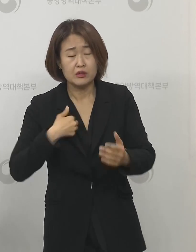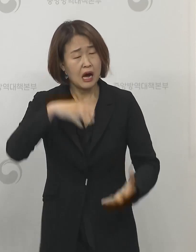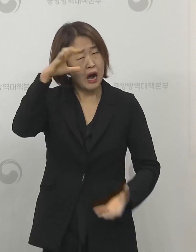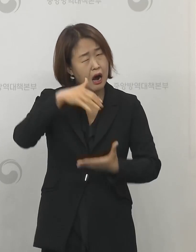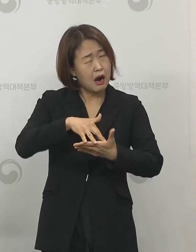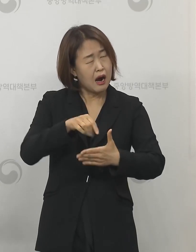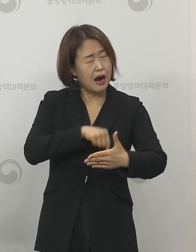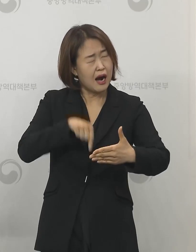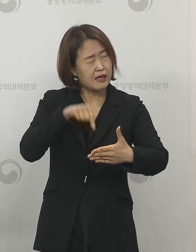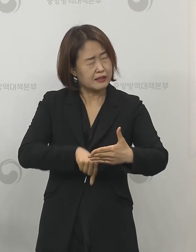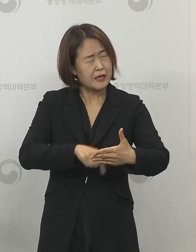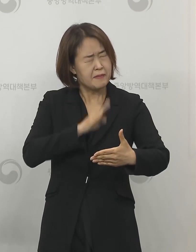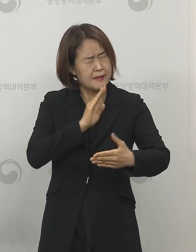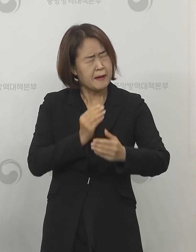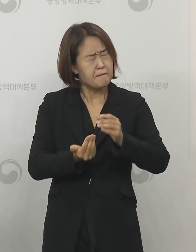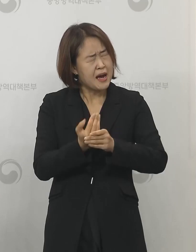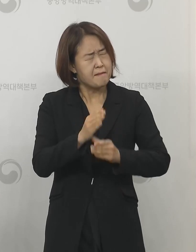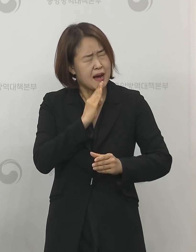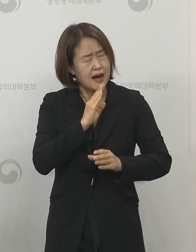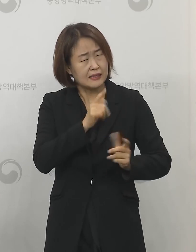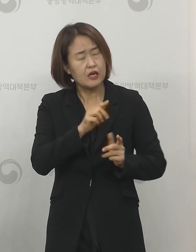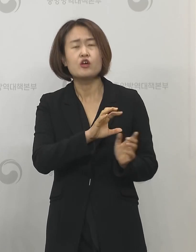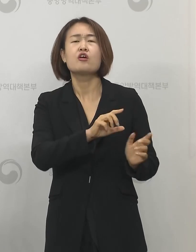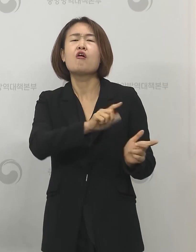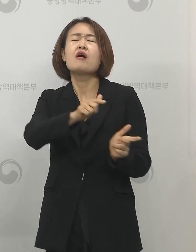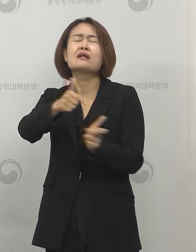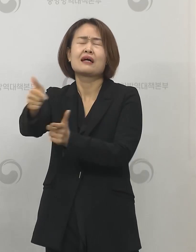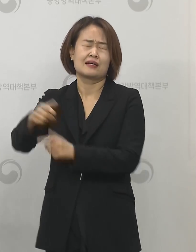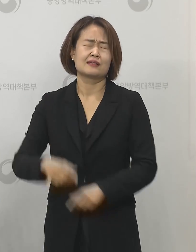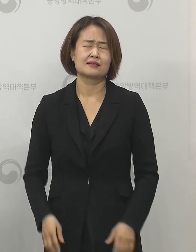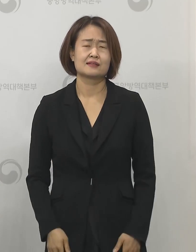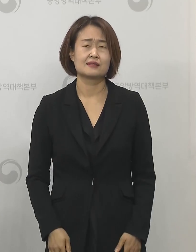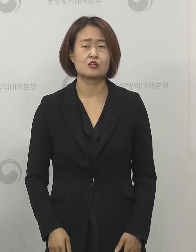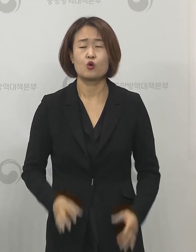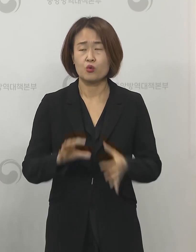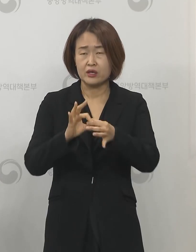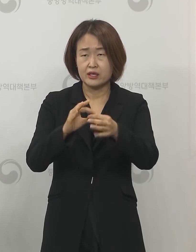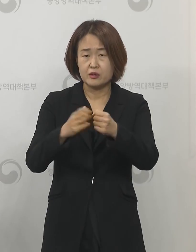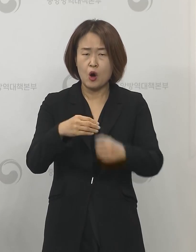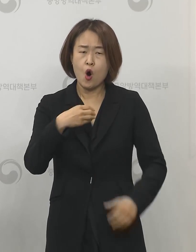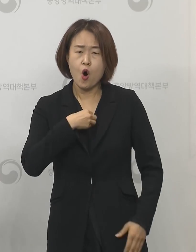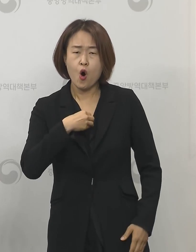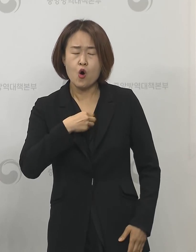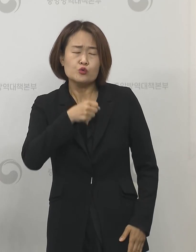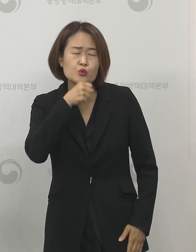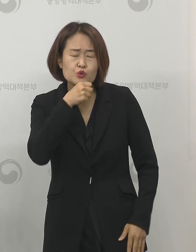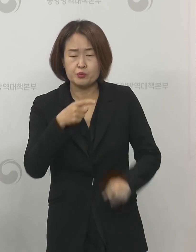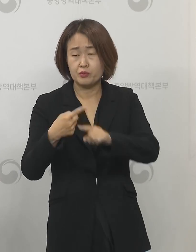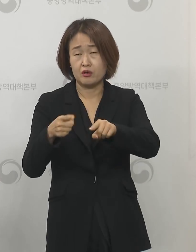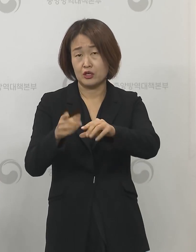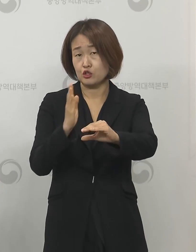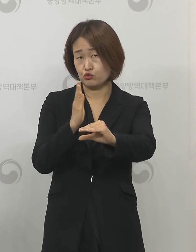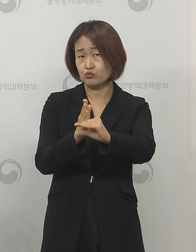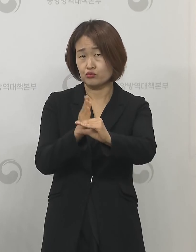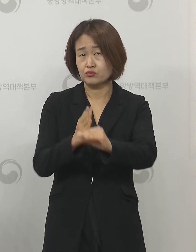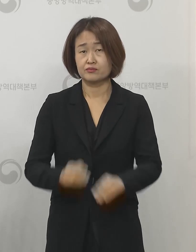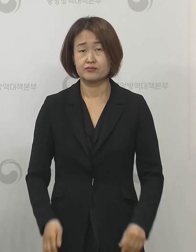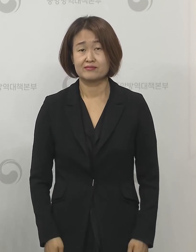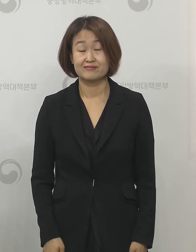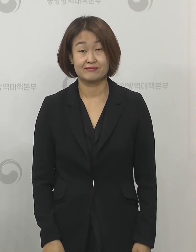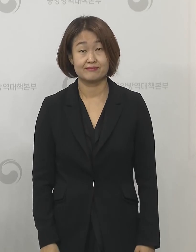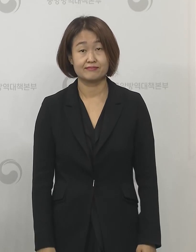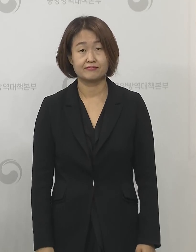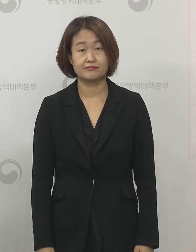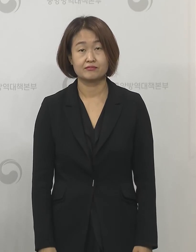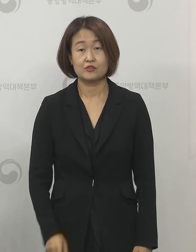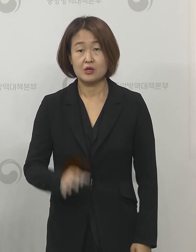있는지 하는 그런 다른 다양한 그런 요소들을 가지고서 위험도에 대한 평가를 하고 있다는 말씀을 드립니다 이게